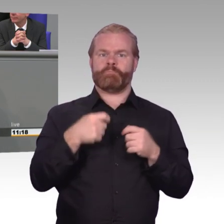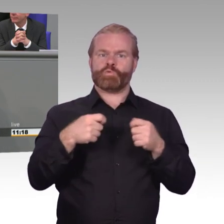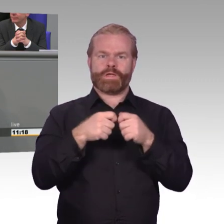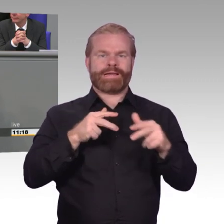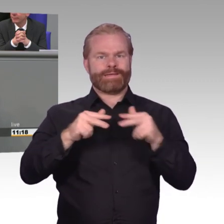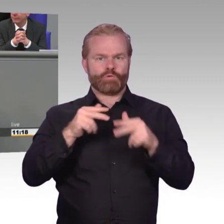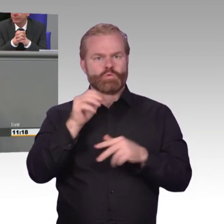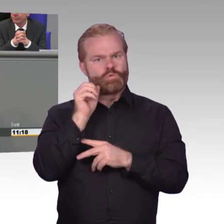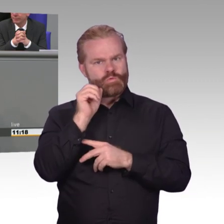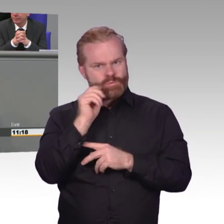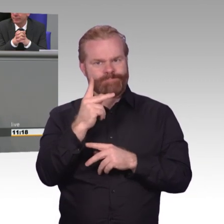war also gar nicht so nötig.